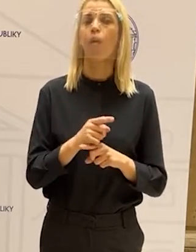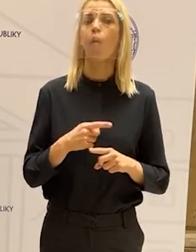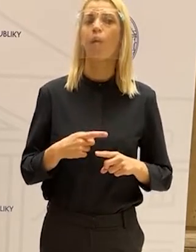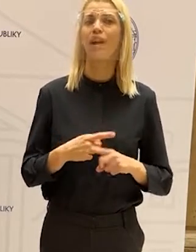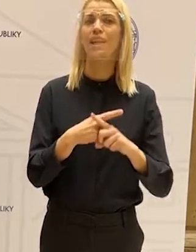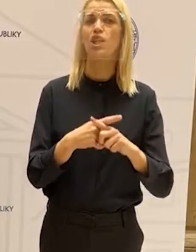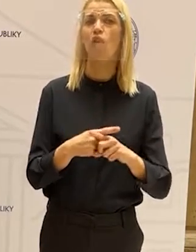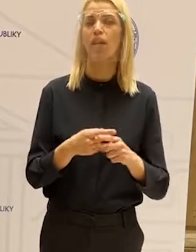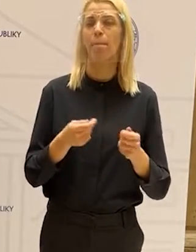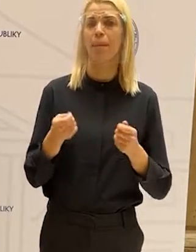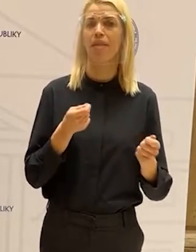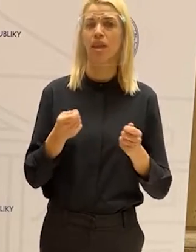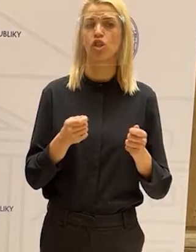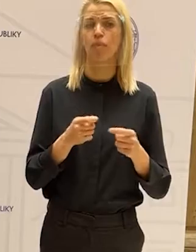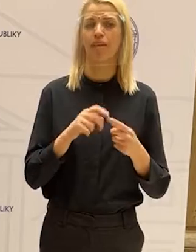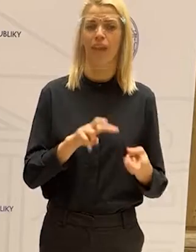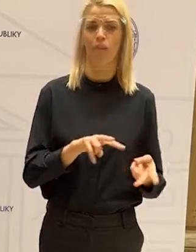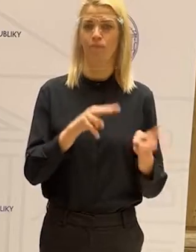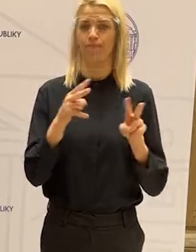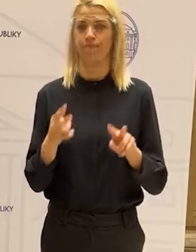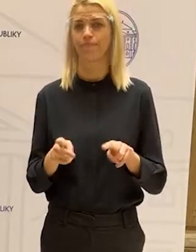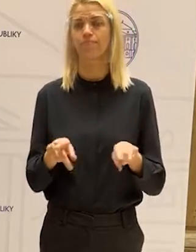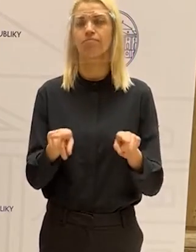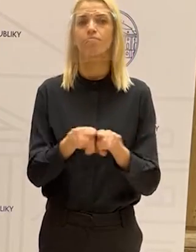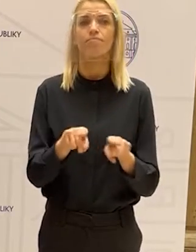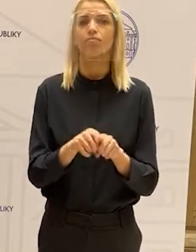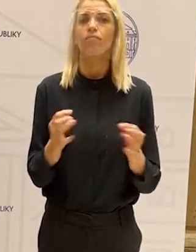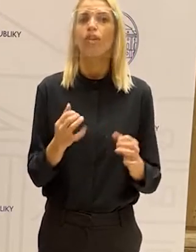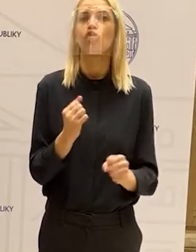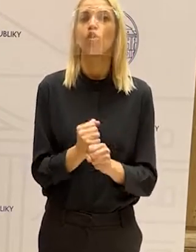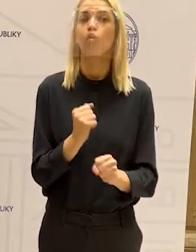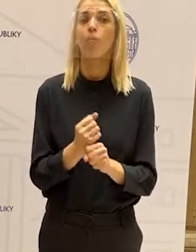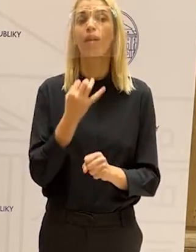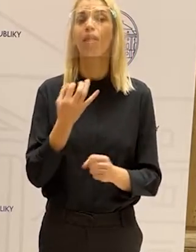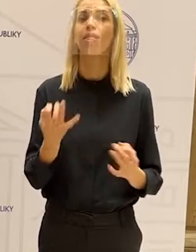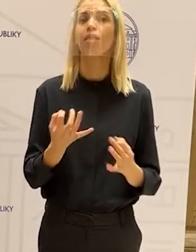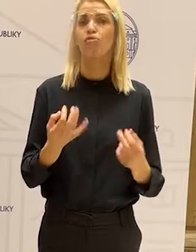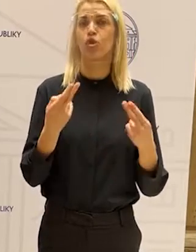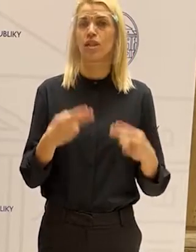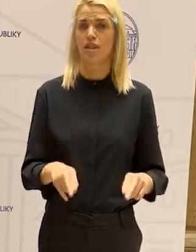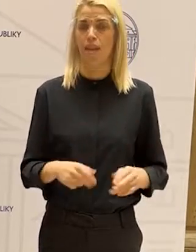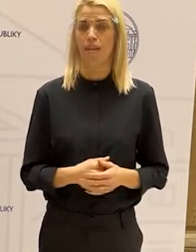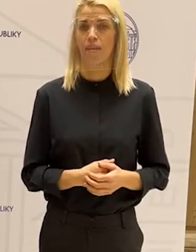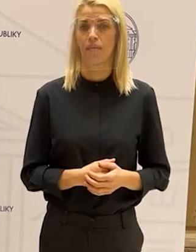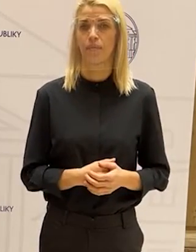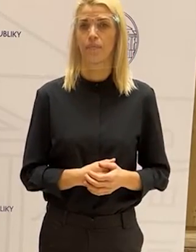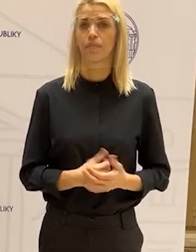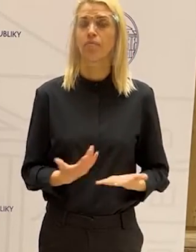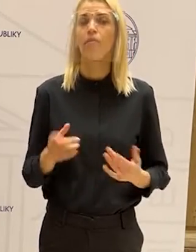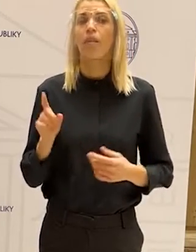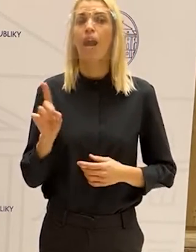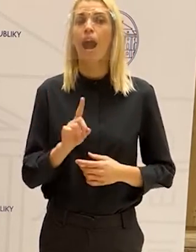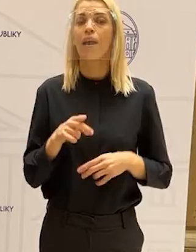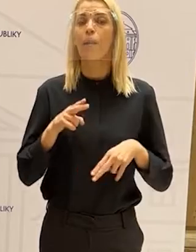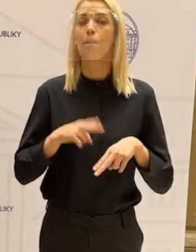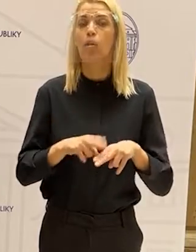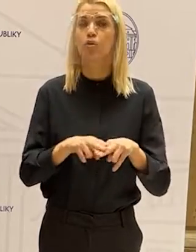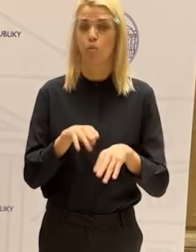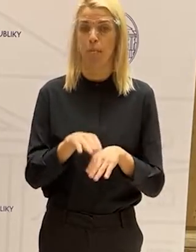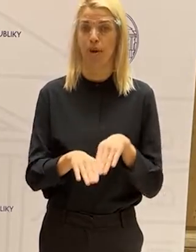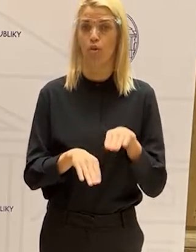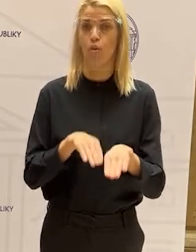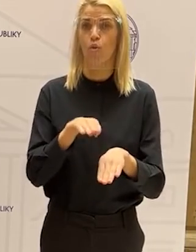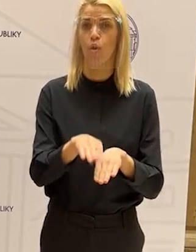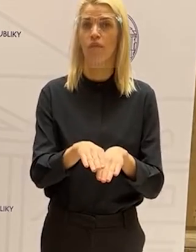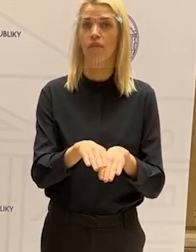manažmente. V preklade skúsim také ľudskej reči, čo robiť, keď sa niečo udeje. Aký postup krokov